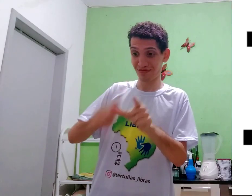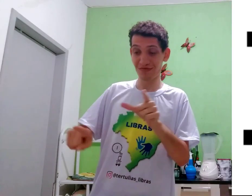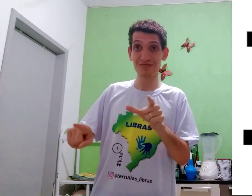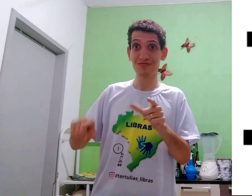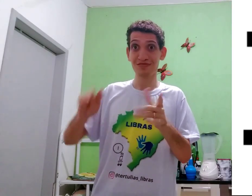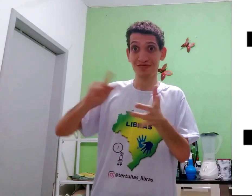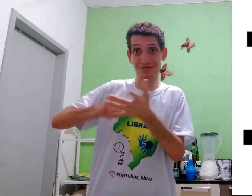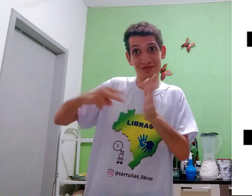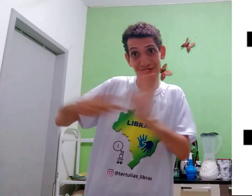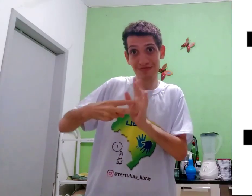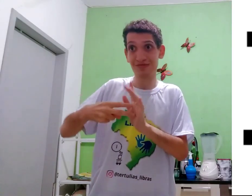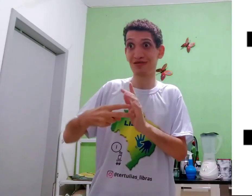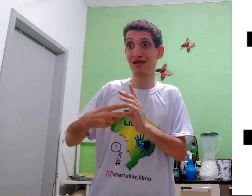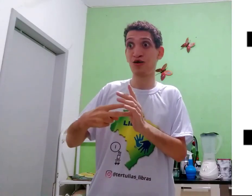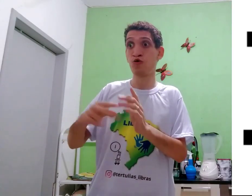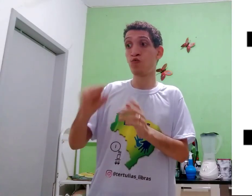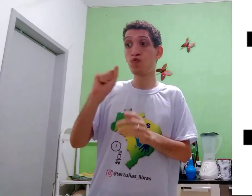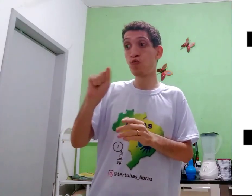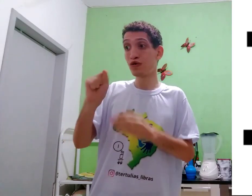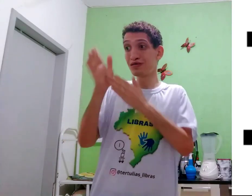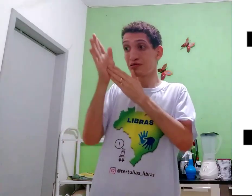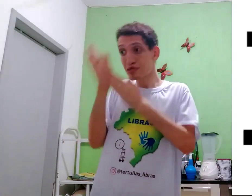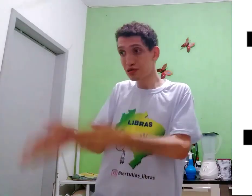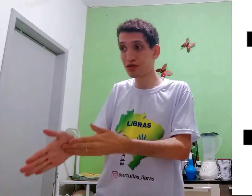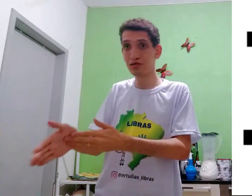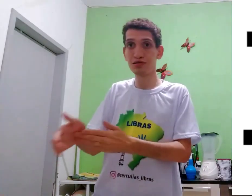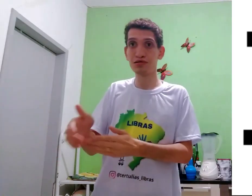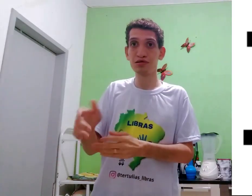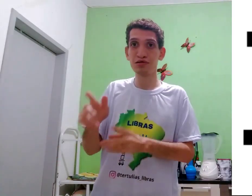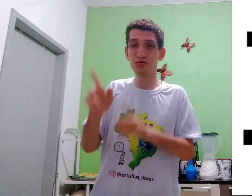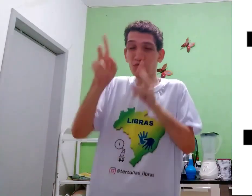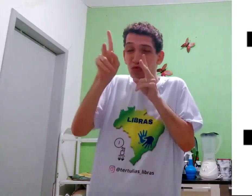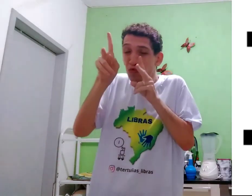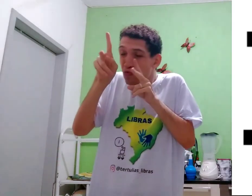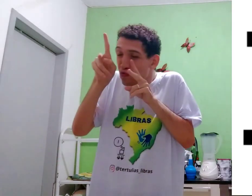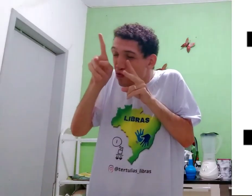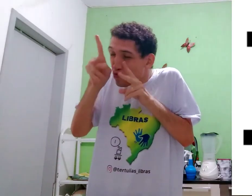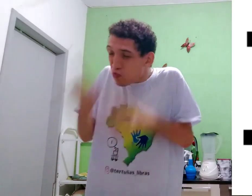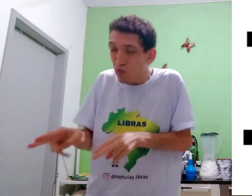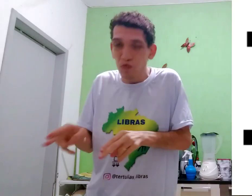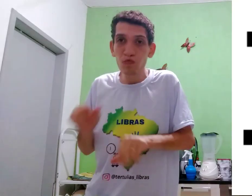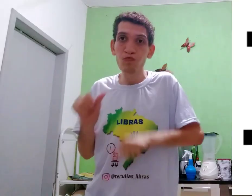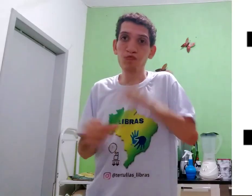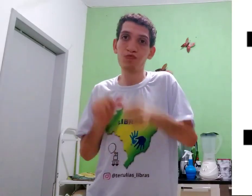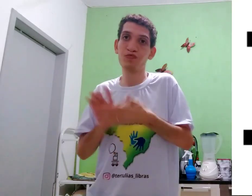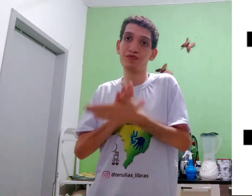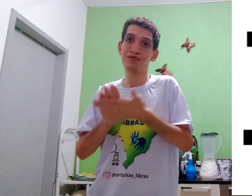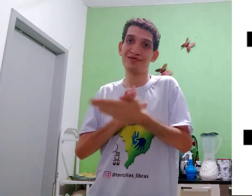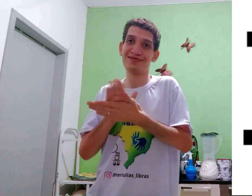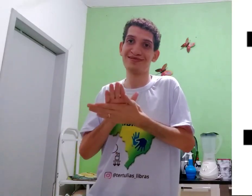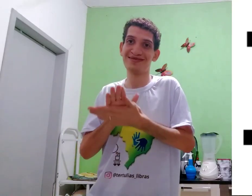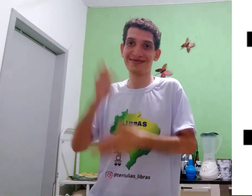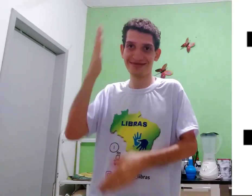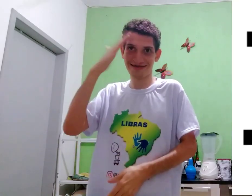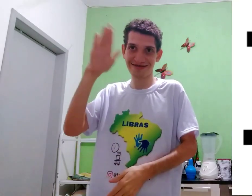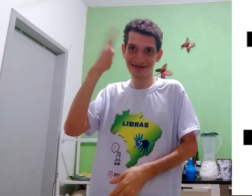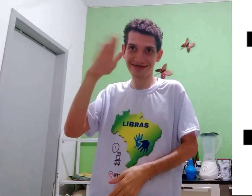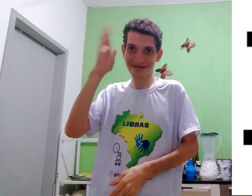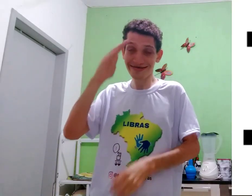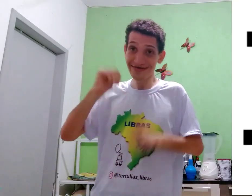literal significa o que, realmente, igualzinho, mudar nada, entendeu?